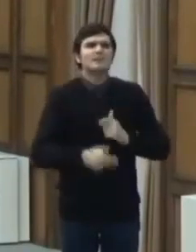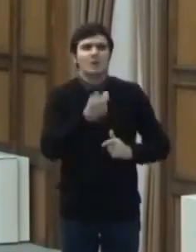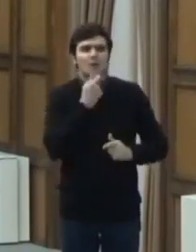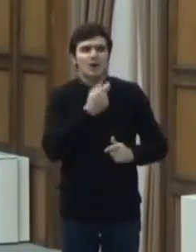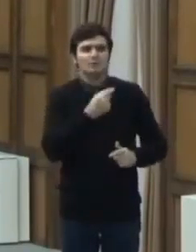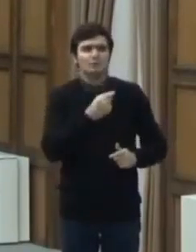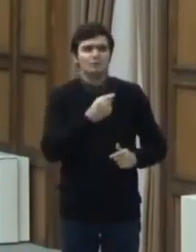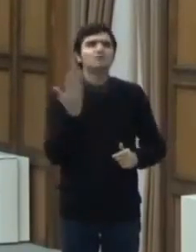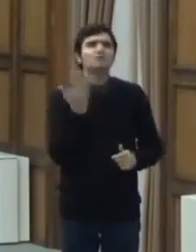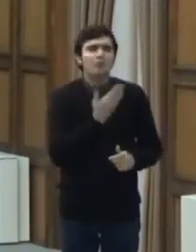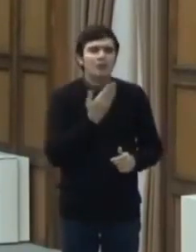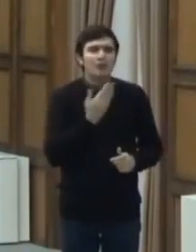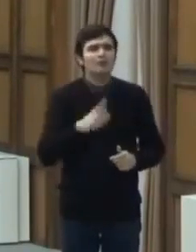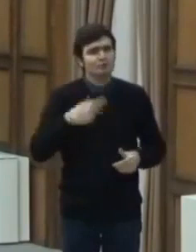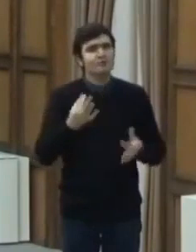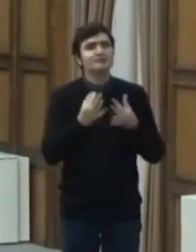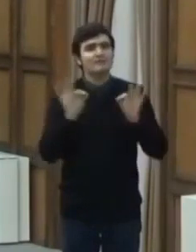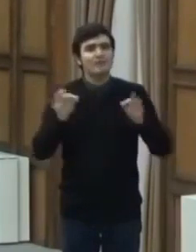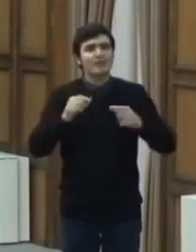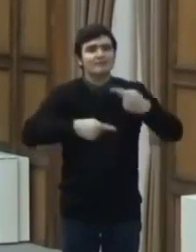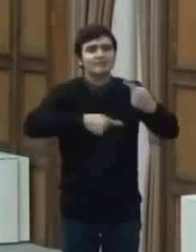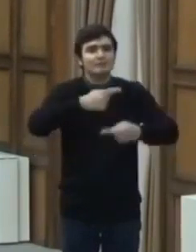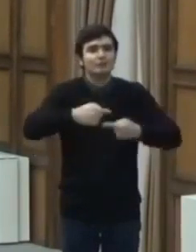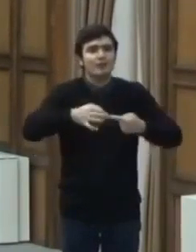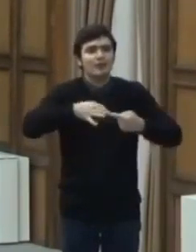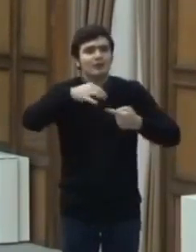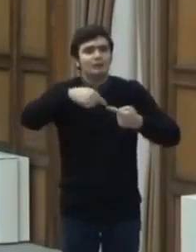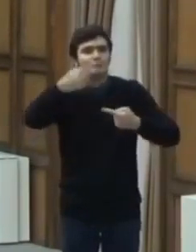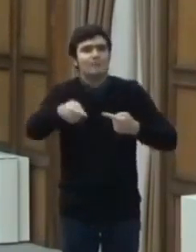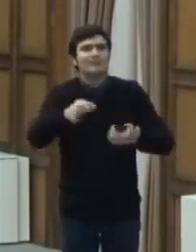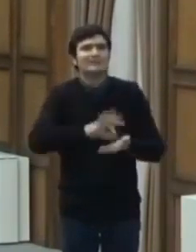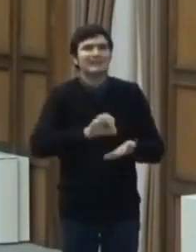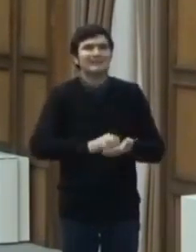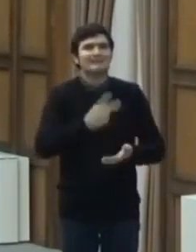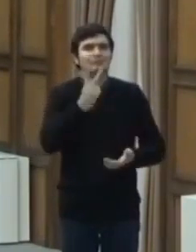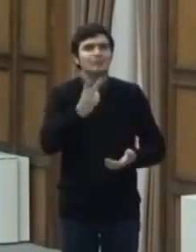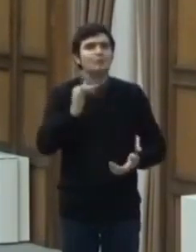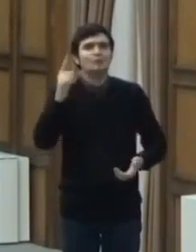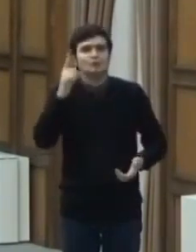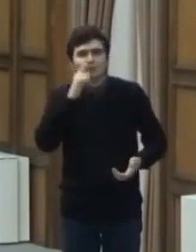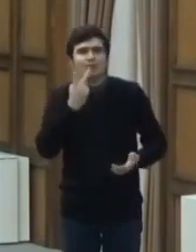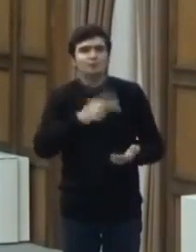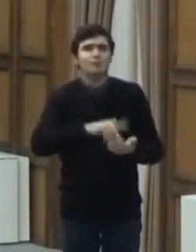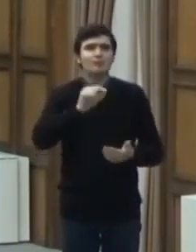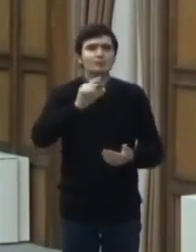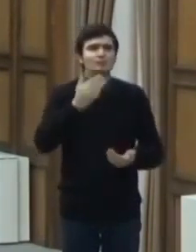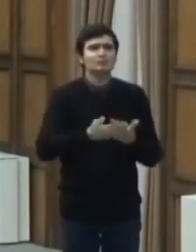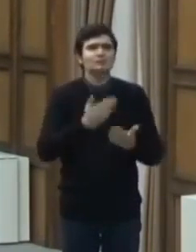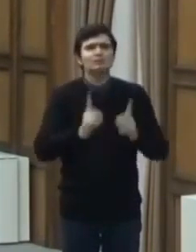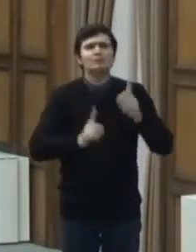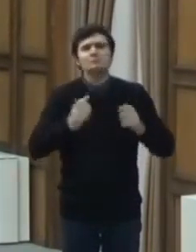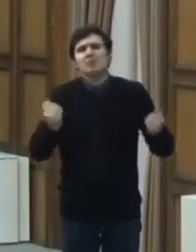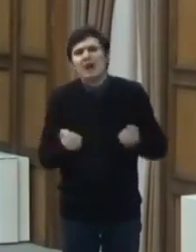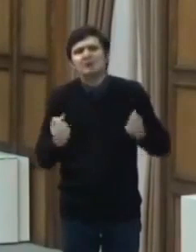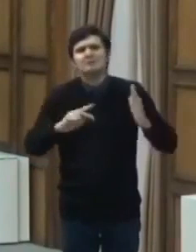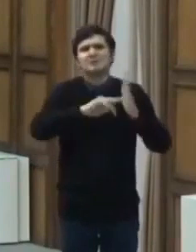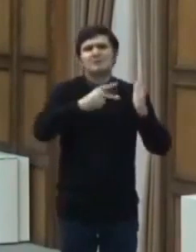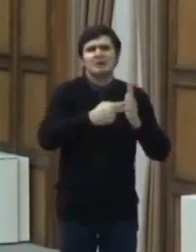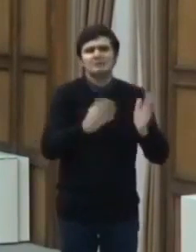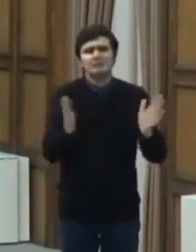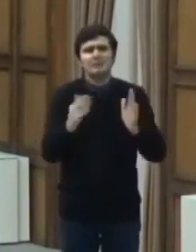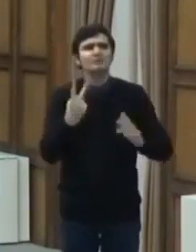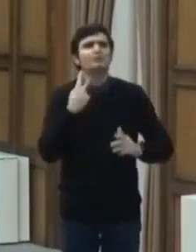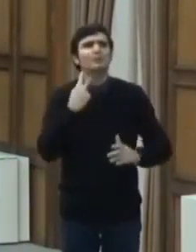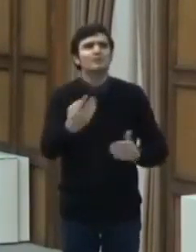și se permite desfășurarea după data de 2 a 6-lea a unor activități de pregătire pe o perioadă de două